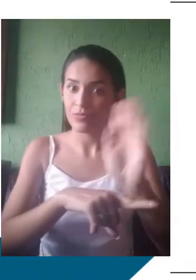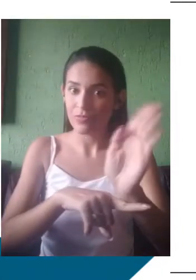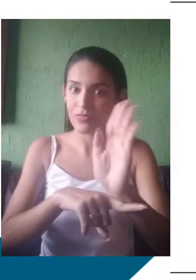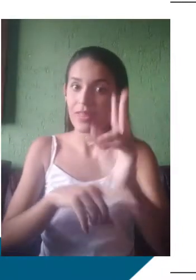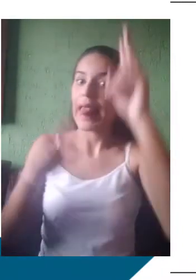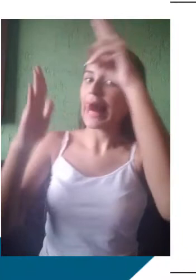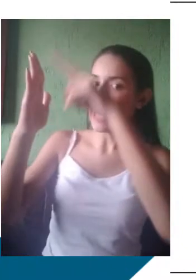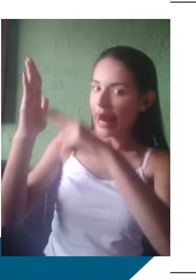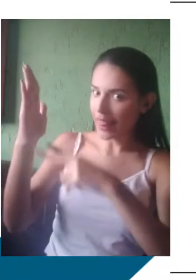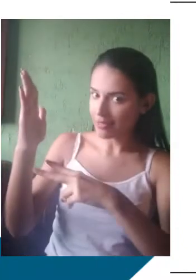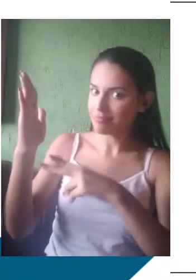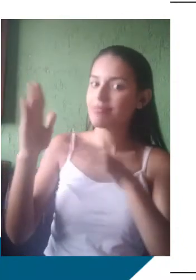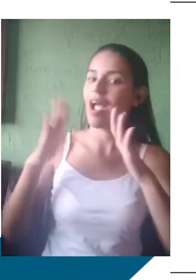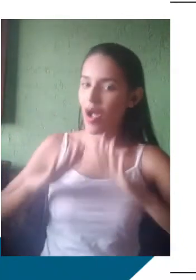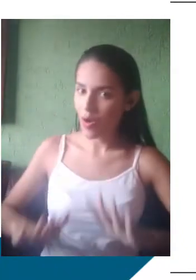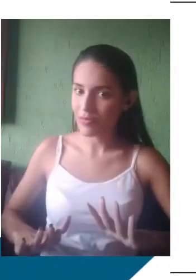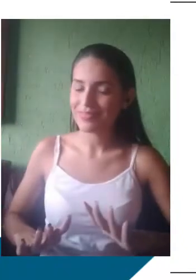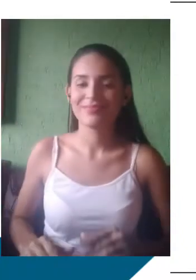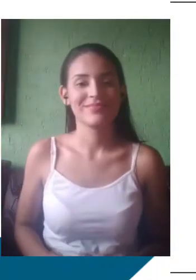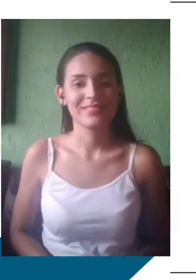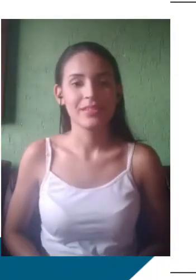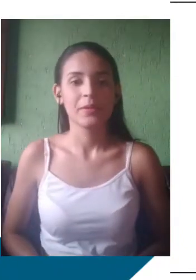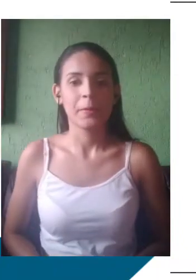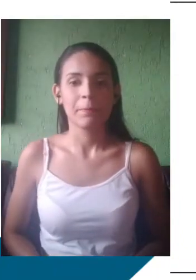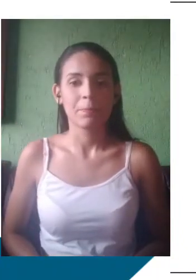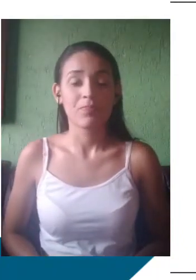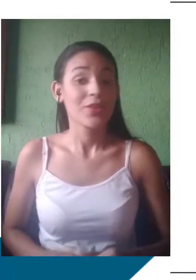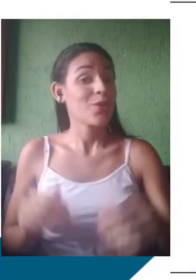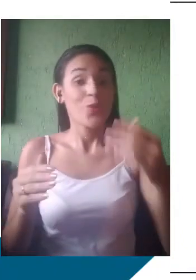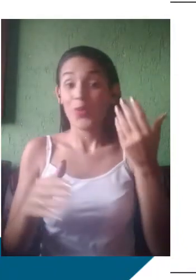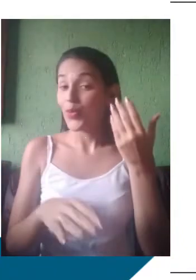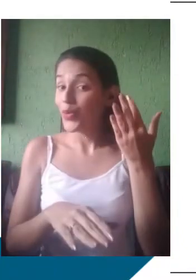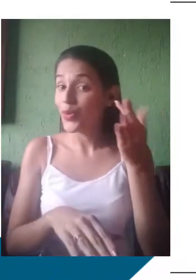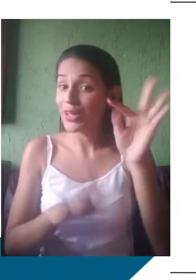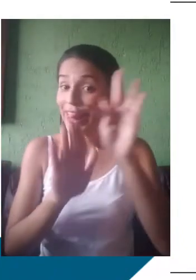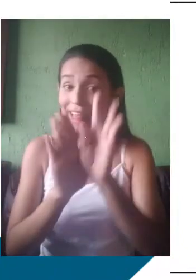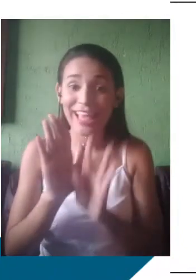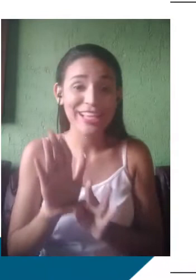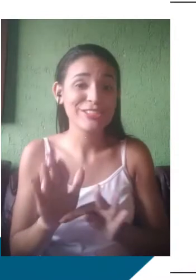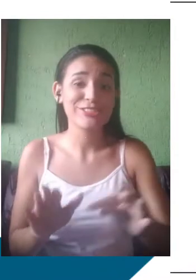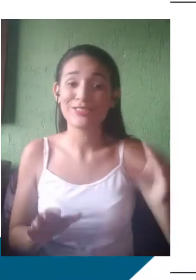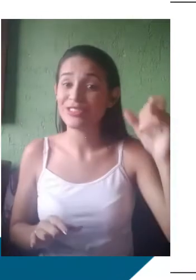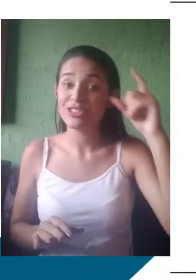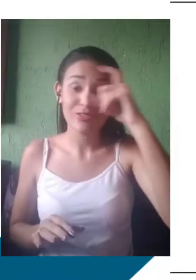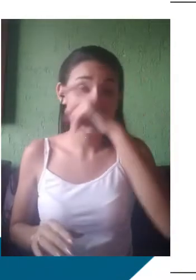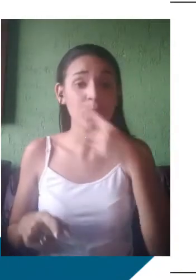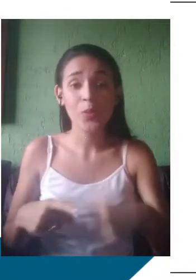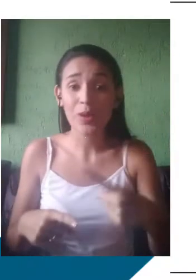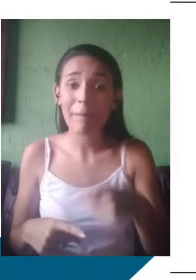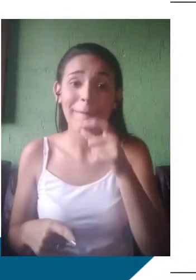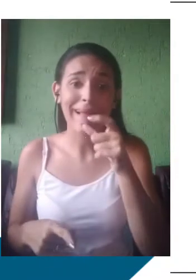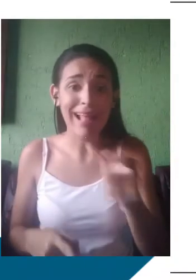Expressões idiomáticas da época em que eram jovens. Então, né, a gente não usa mais broto, pão, mas se você ouvir, né? Você vai